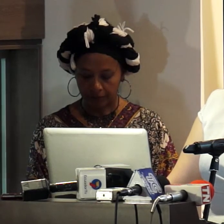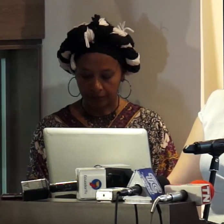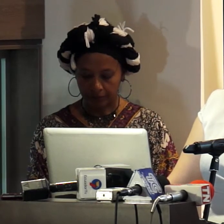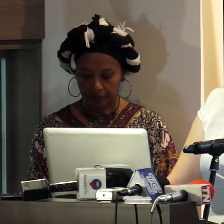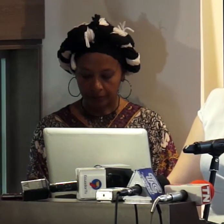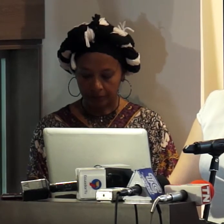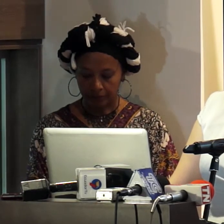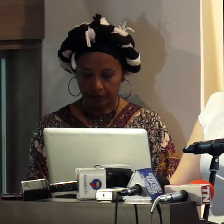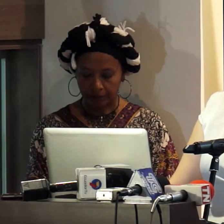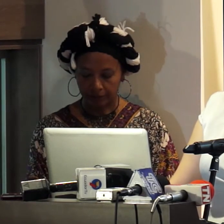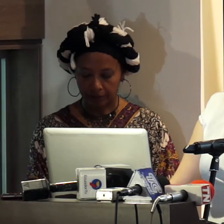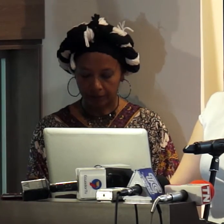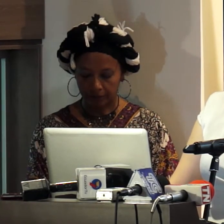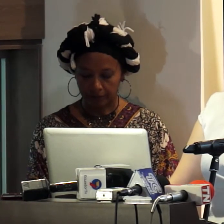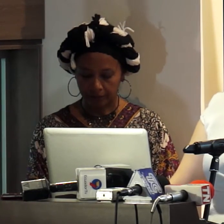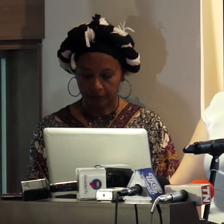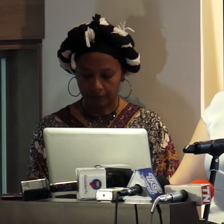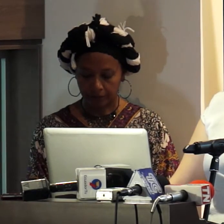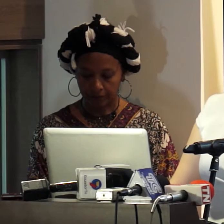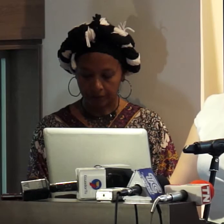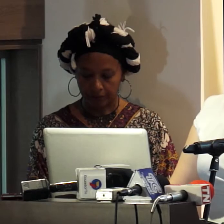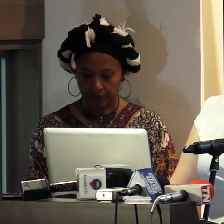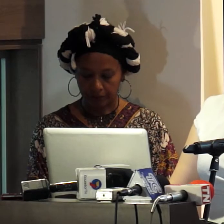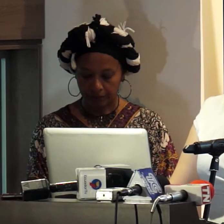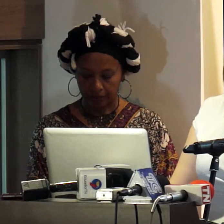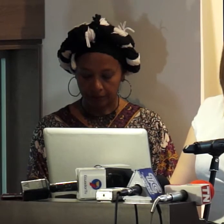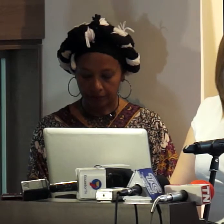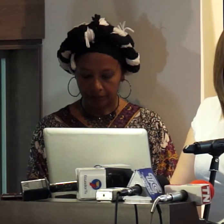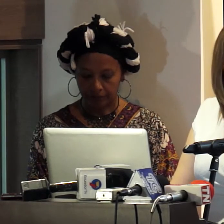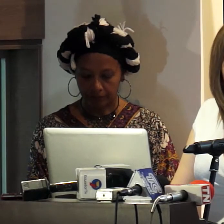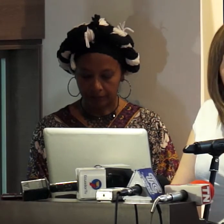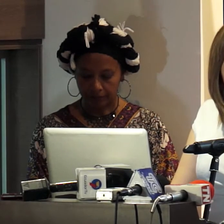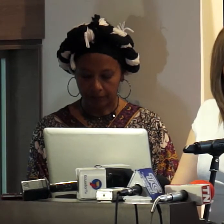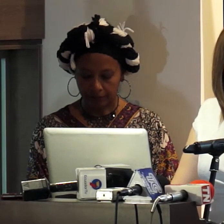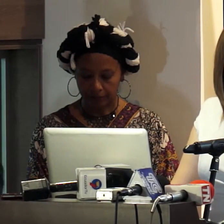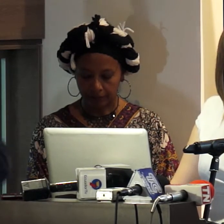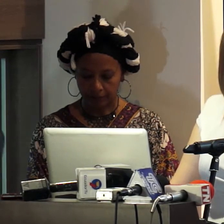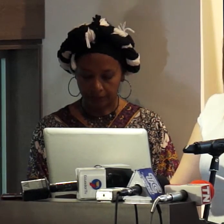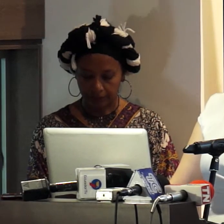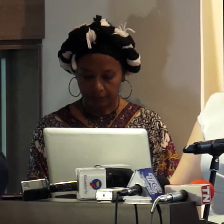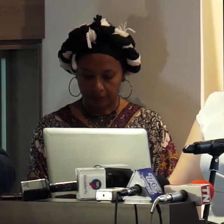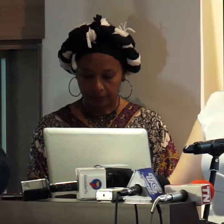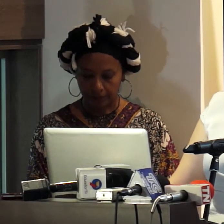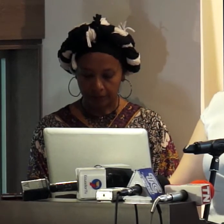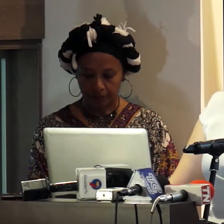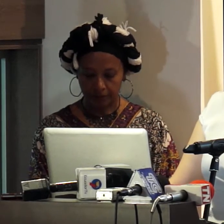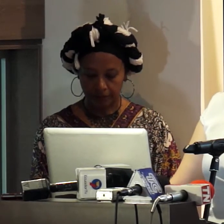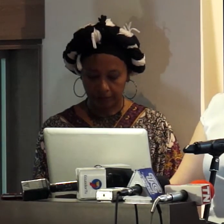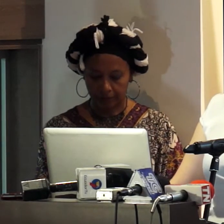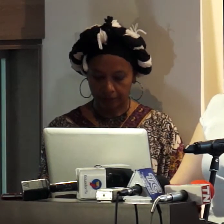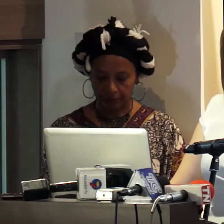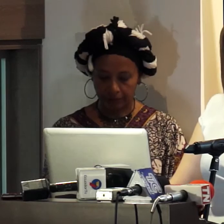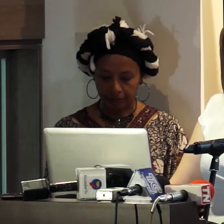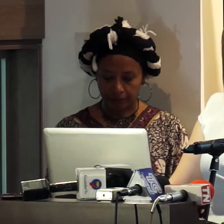y hay importantes eventos también en Ecoavisa el formato sensacionalista de los noticieros la crónica roja la forma en se